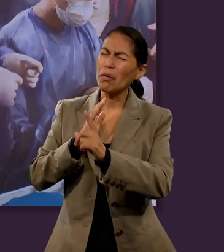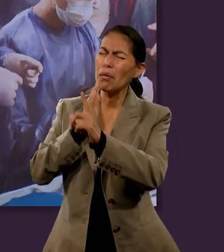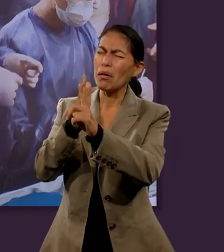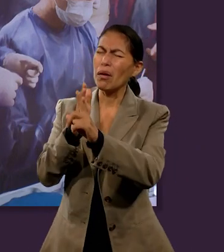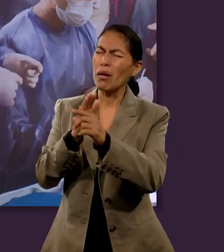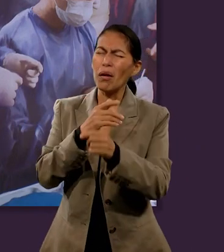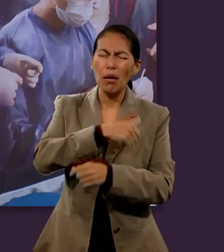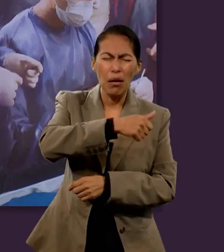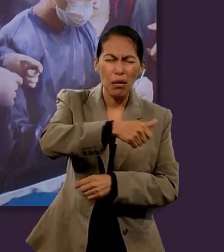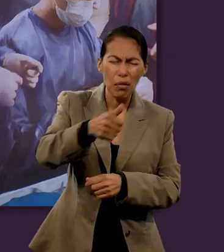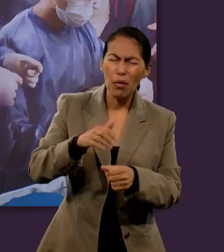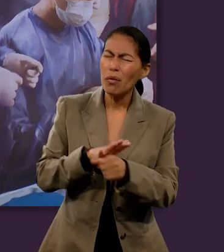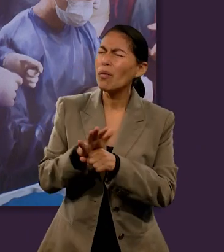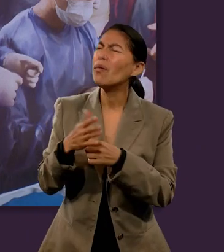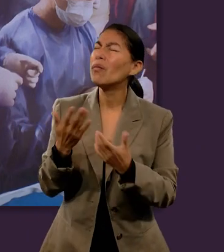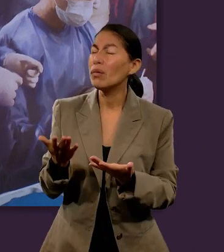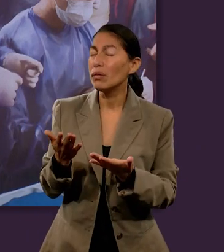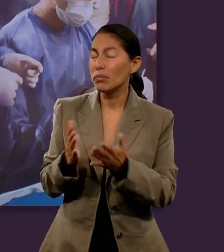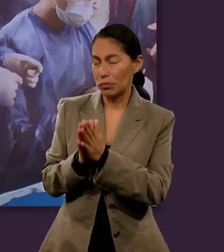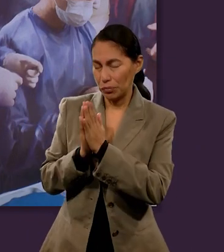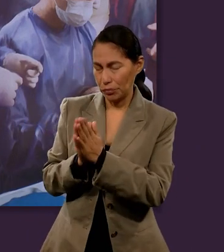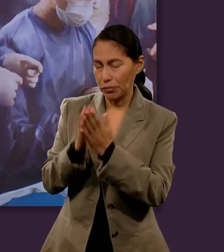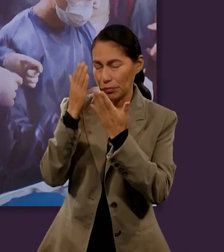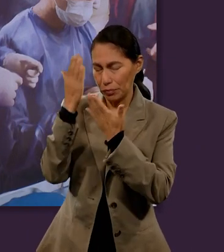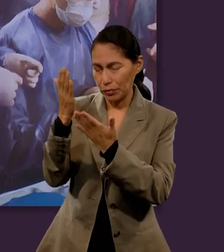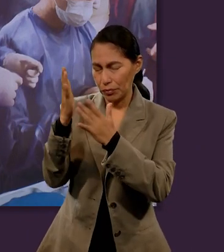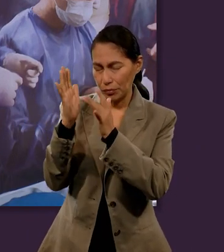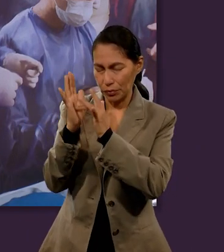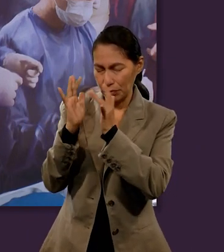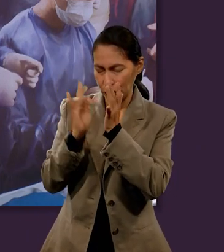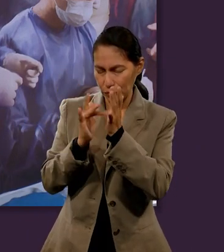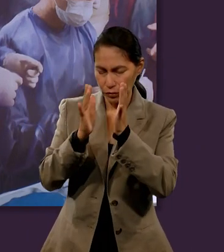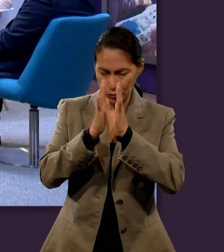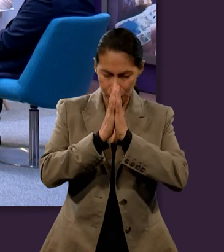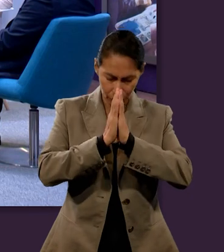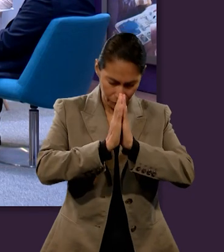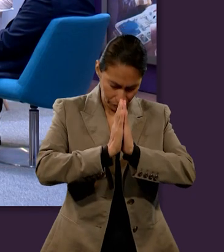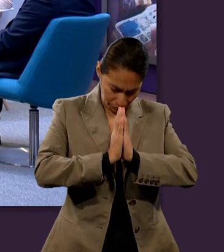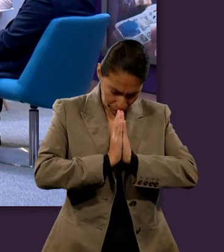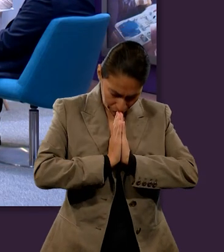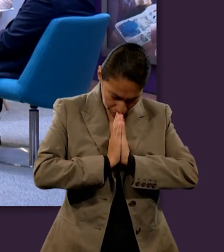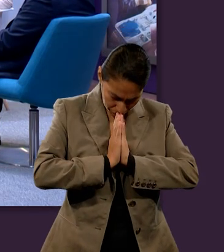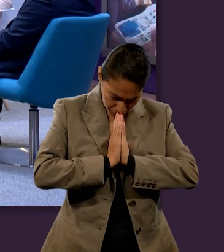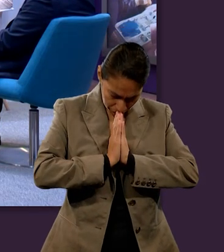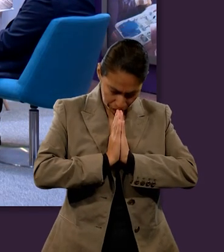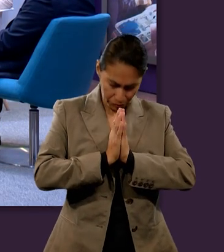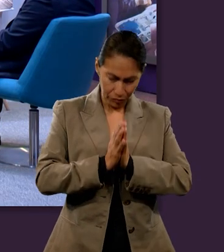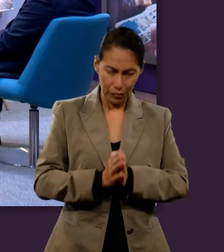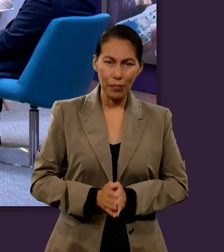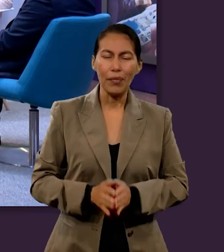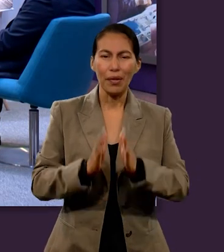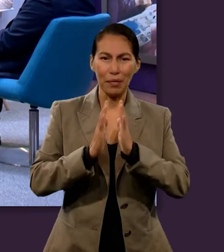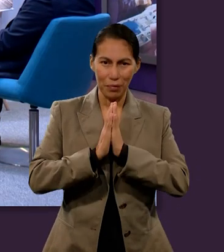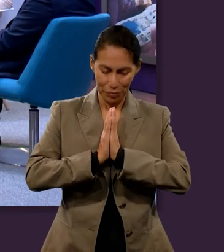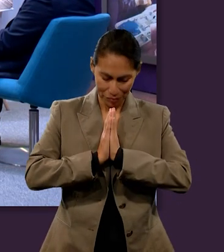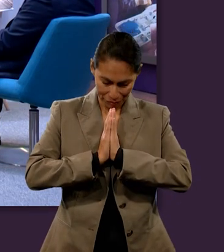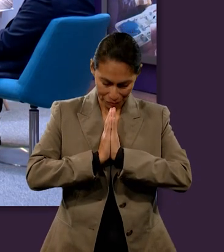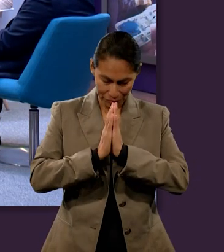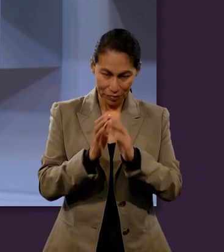como seres humanos en esta tierra. Rogamos todo esto en el nombre de Jesús. Amén. Amén. Cuando